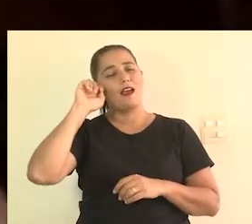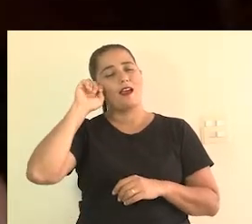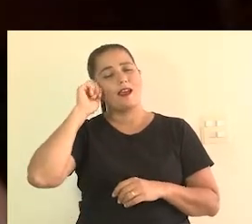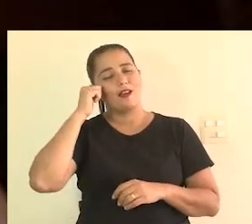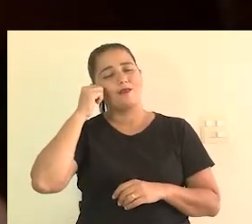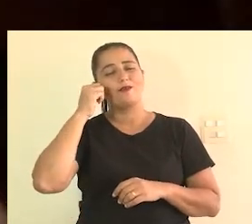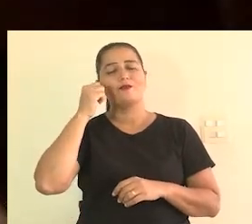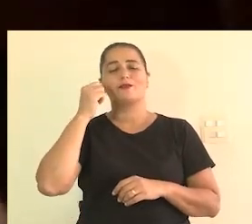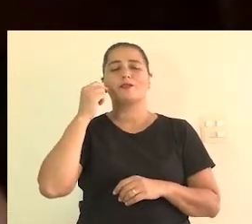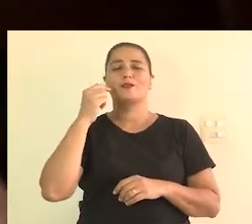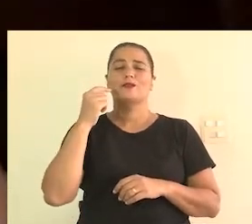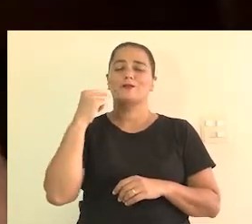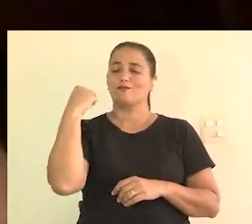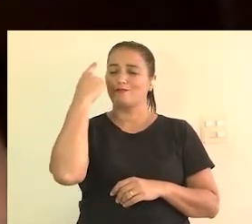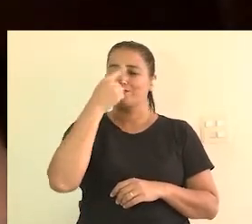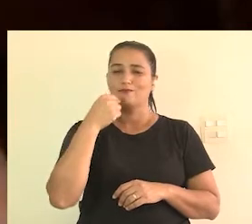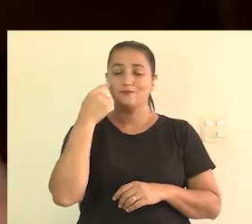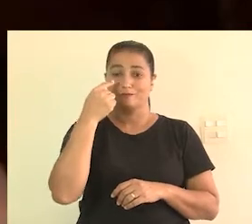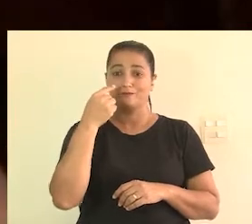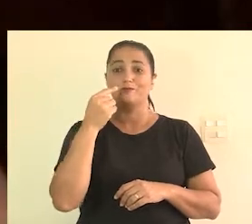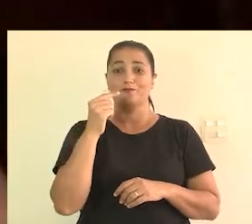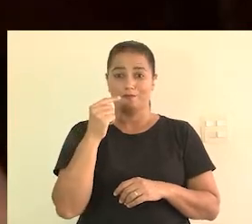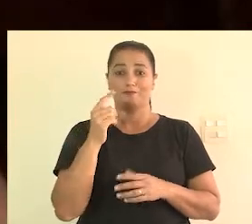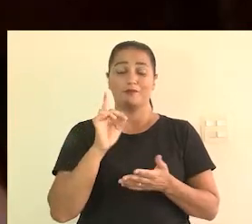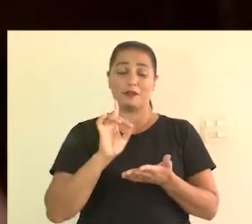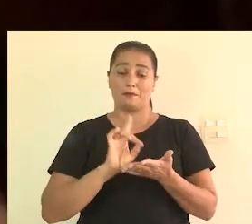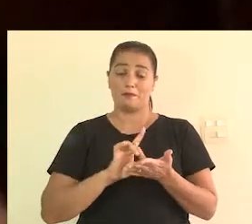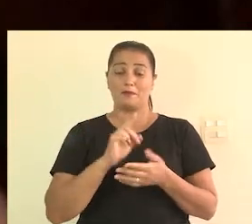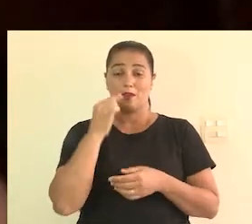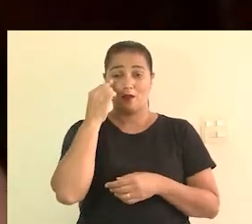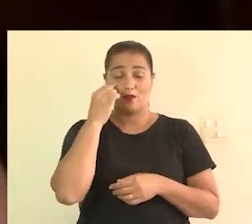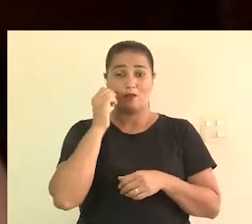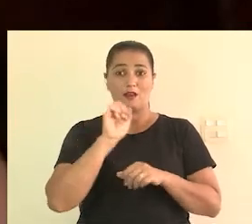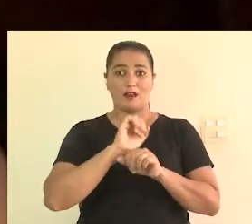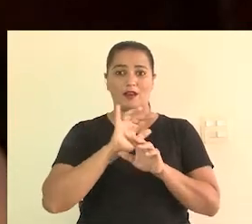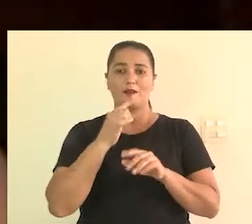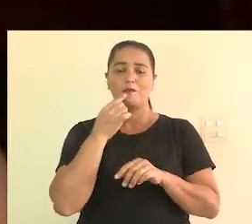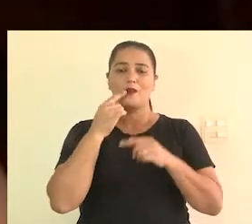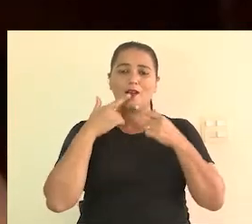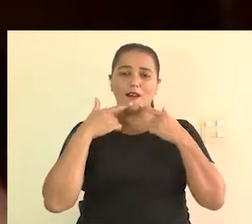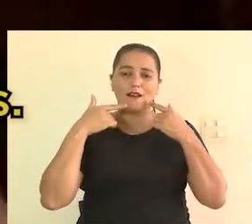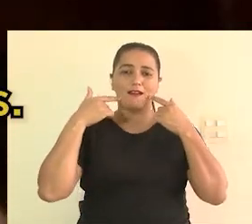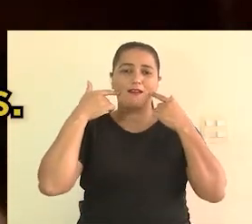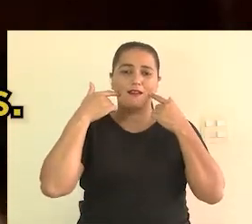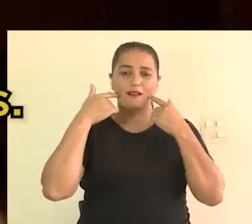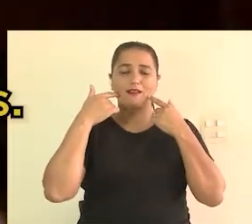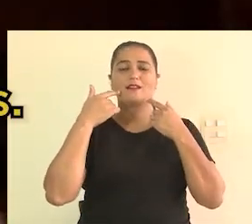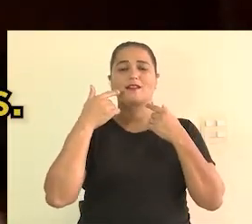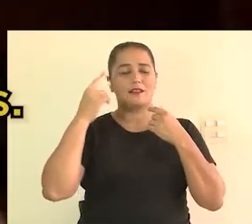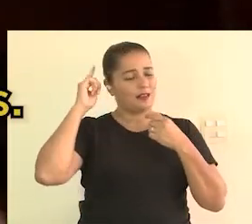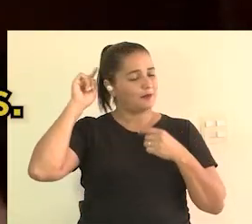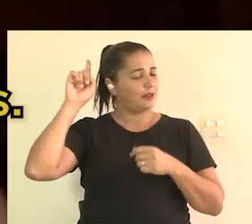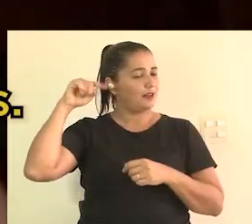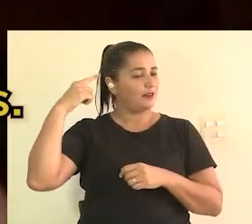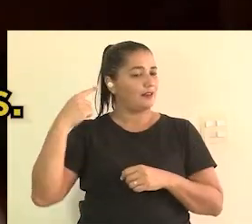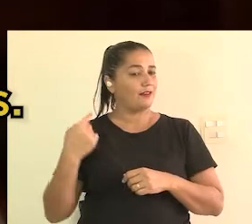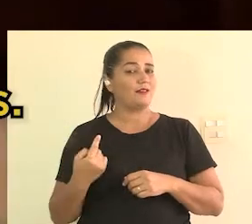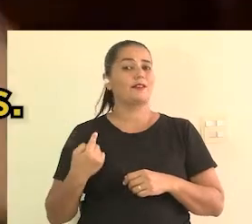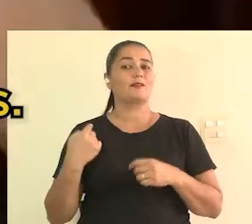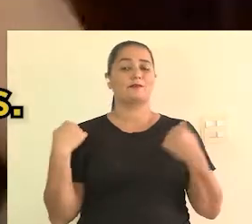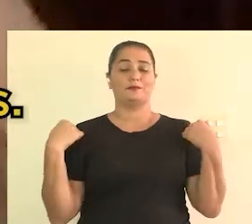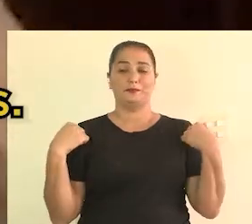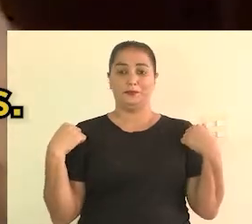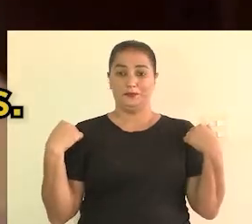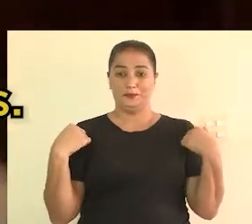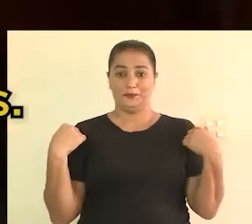Tenho olhos claros, esverdeados, nariz grande, boca grande, os cabelos são ondulados e